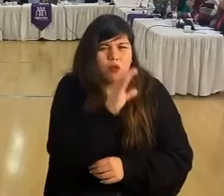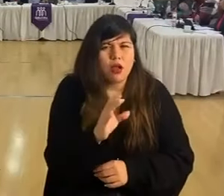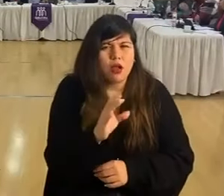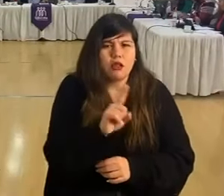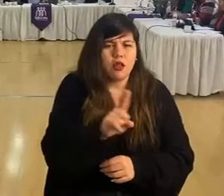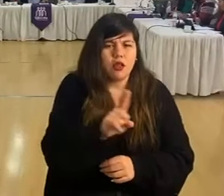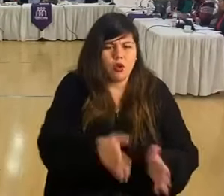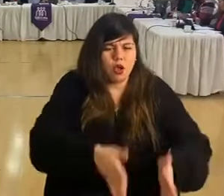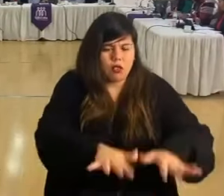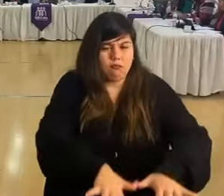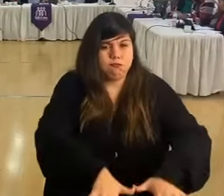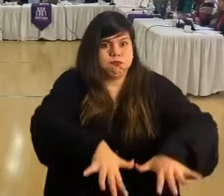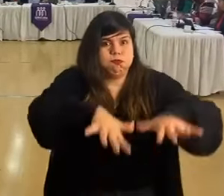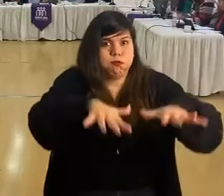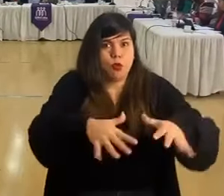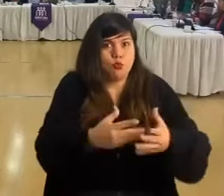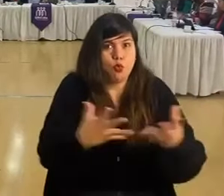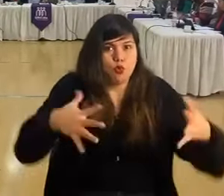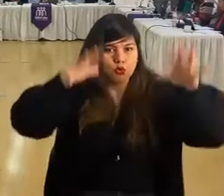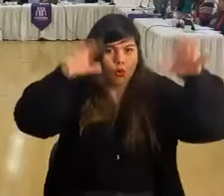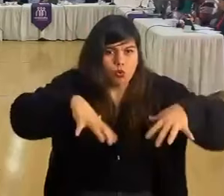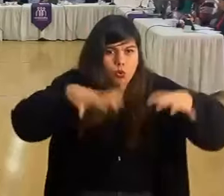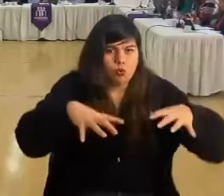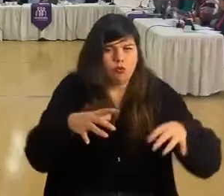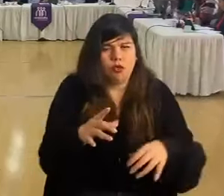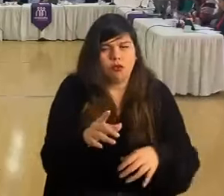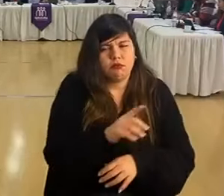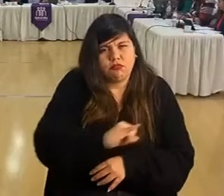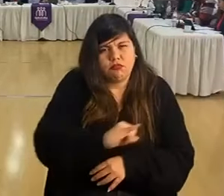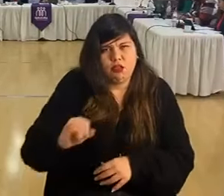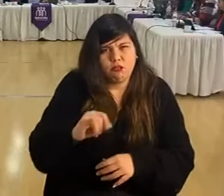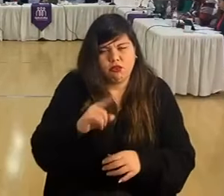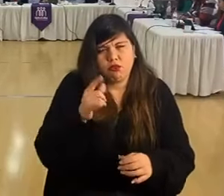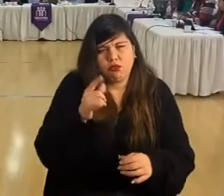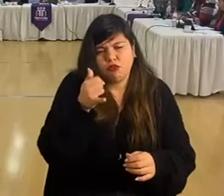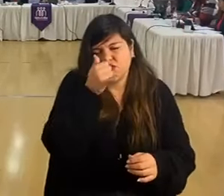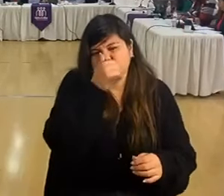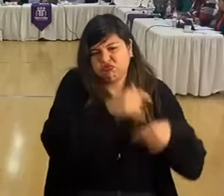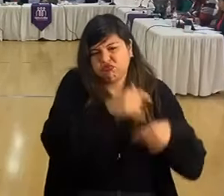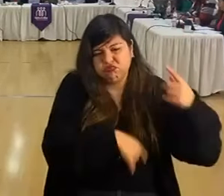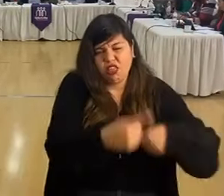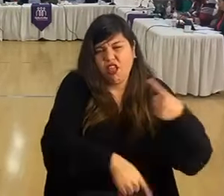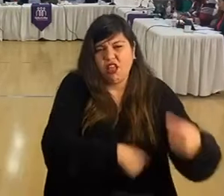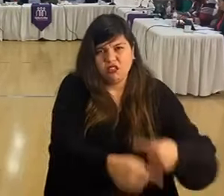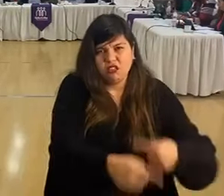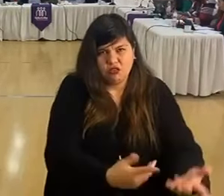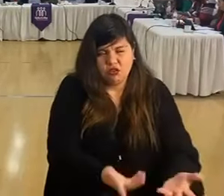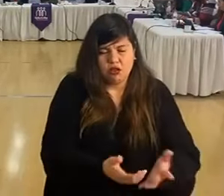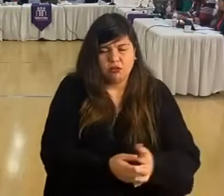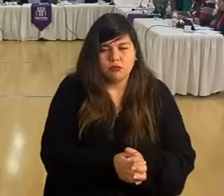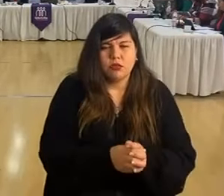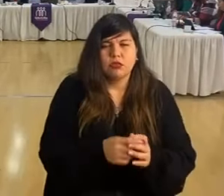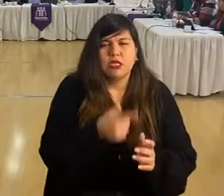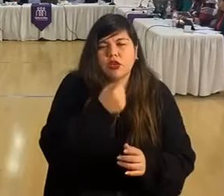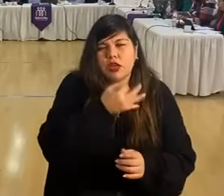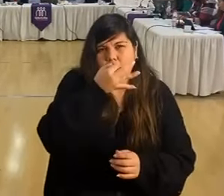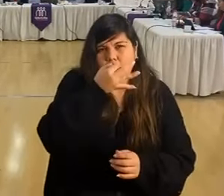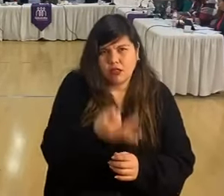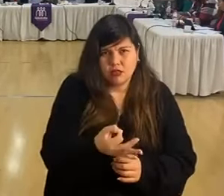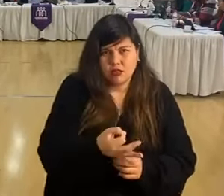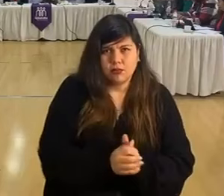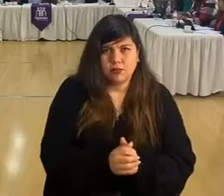no se siguen inundando las calles que se inundan siempre. Así que eso quería mencionar en mis varios alcaldes.